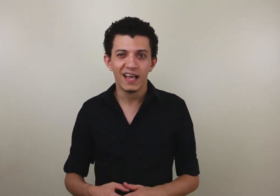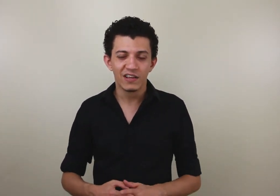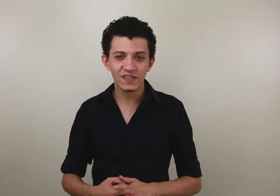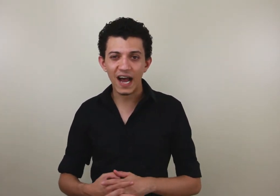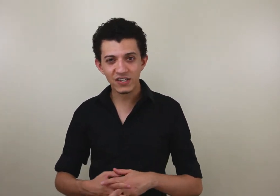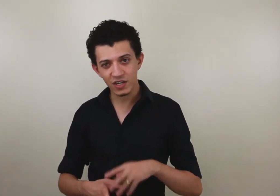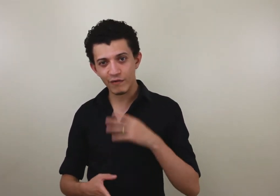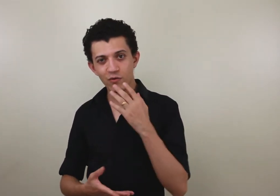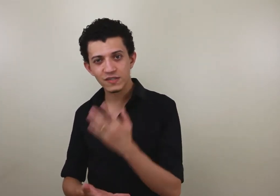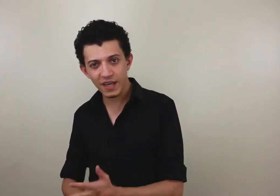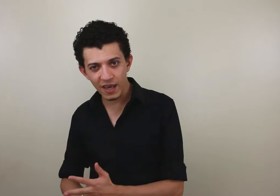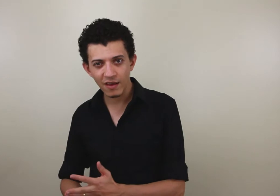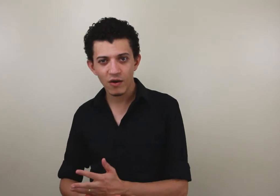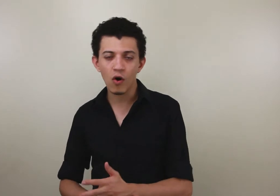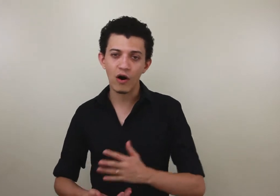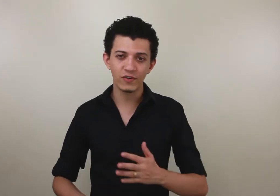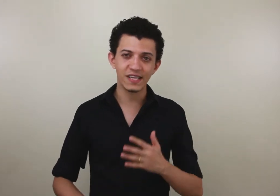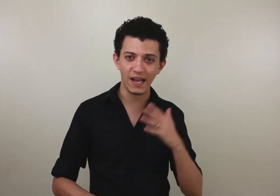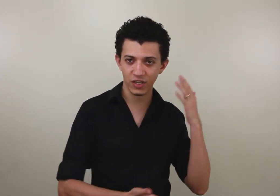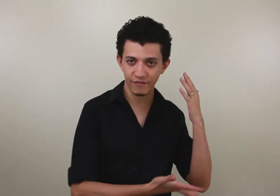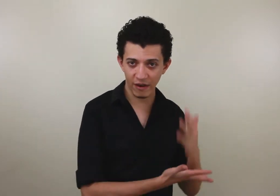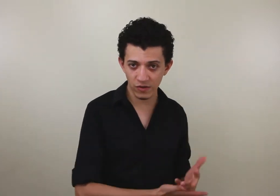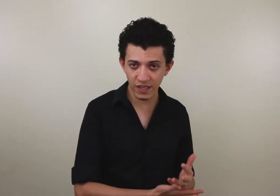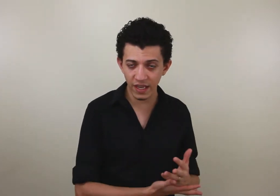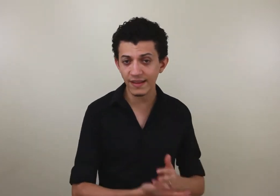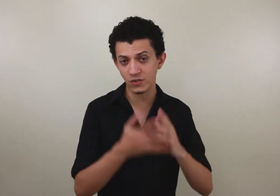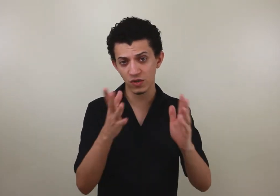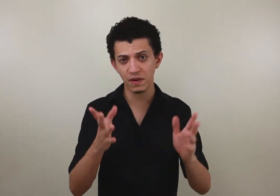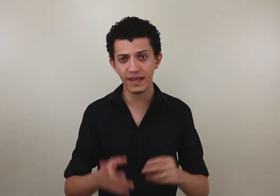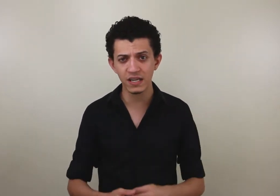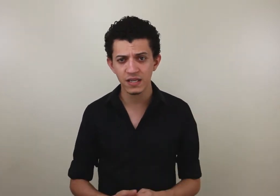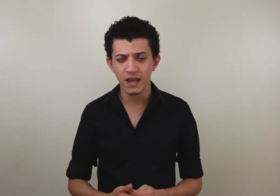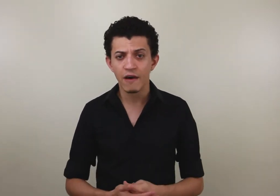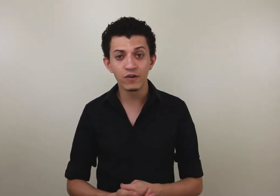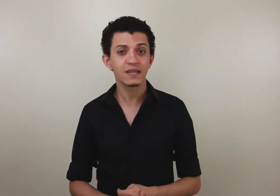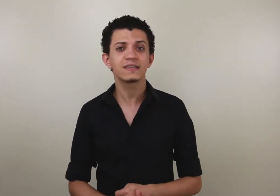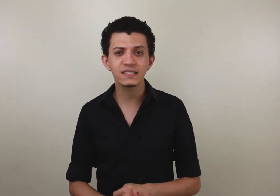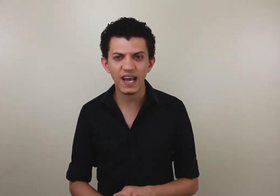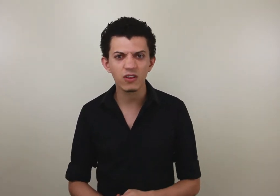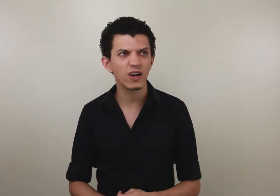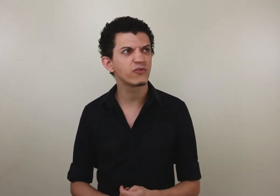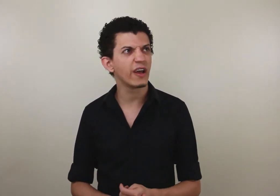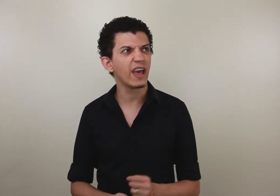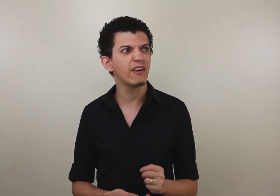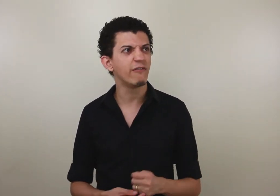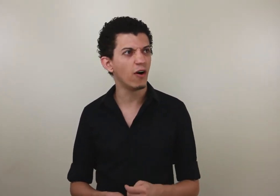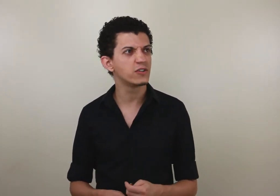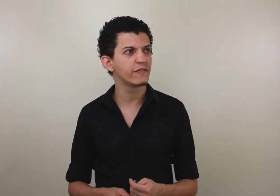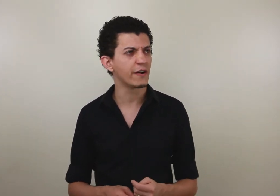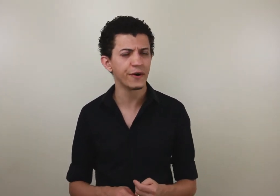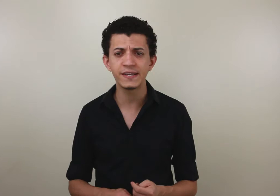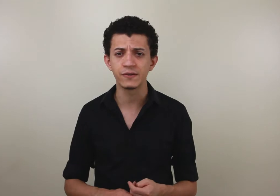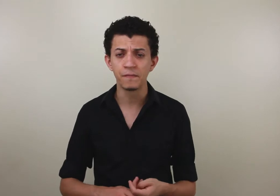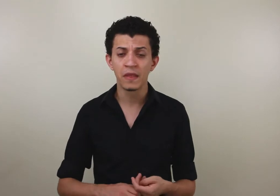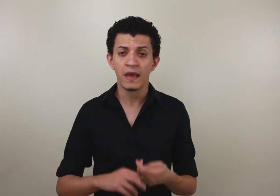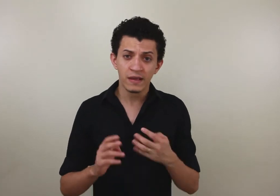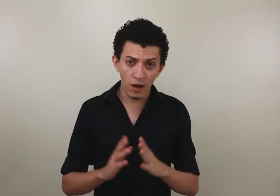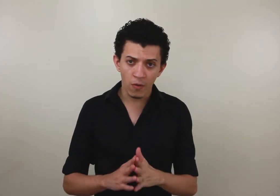Se você acha que não vai conseguir, ou você acha que vai conseguir, das duas maneiras, você está certo. Acho que foi Henry Ford que falou isso. Então,